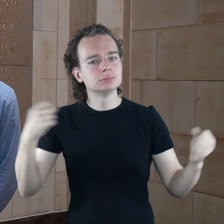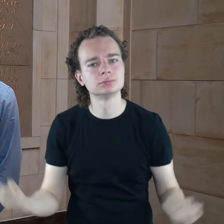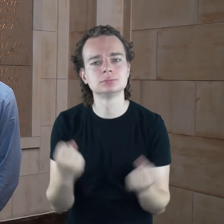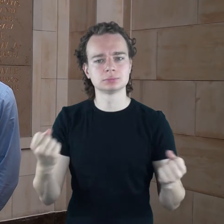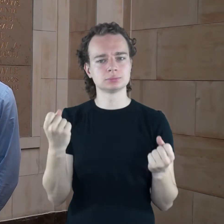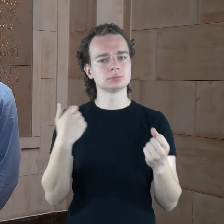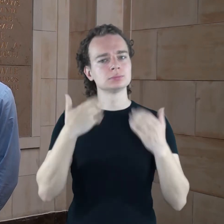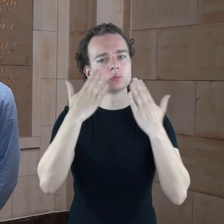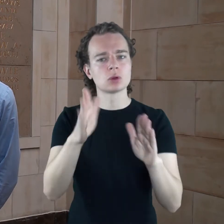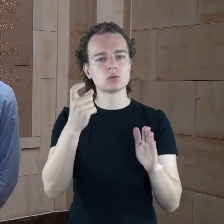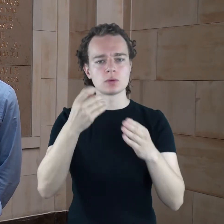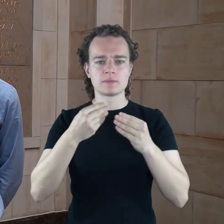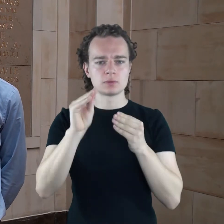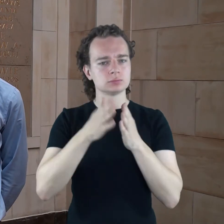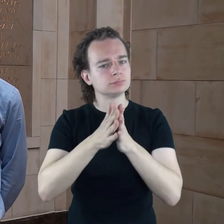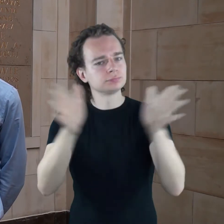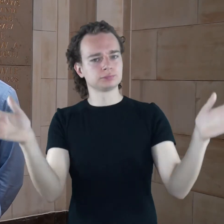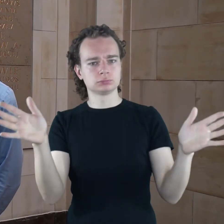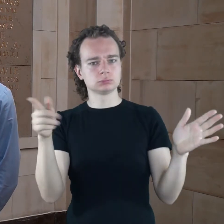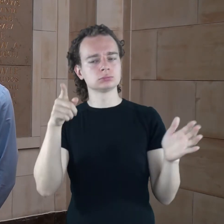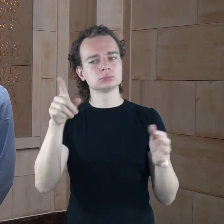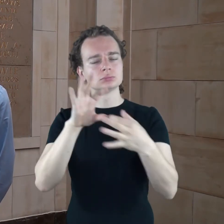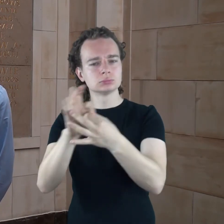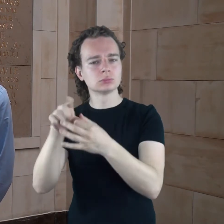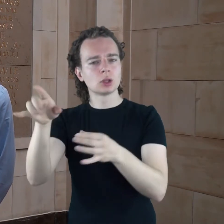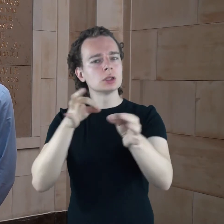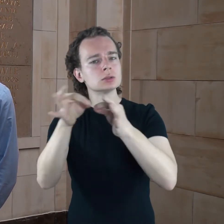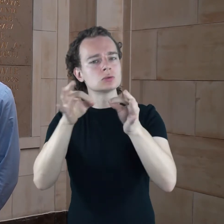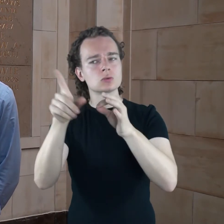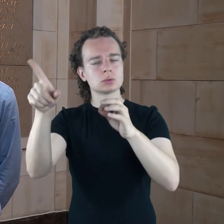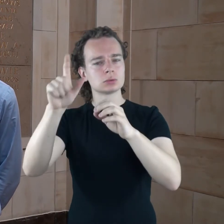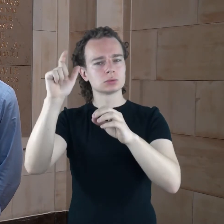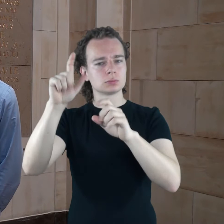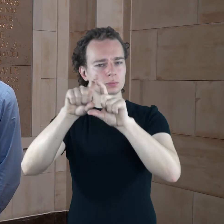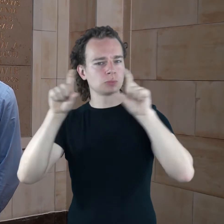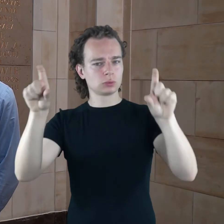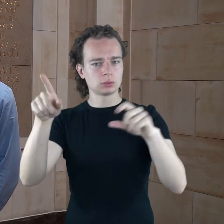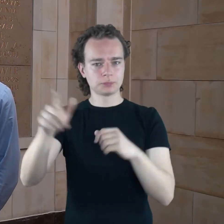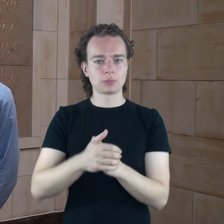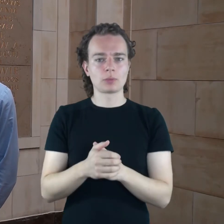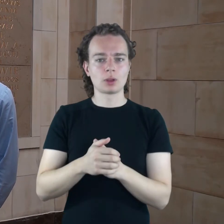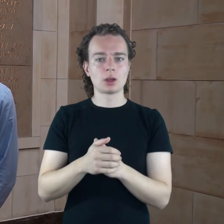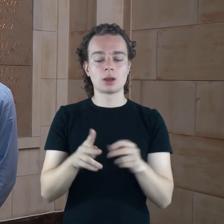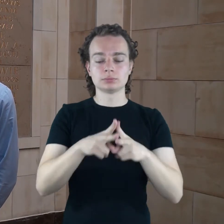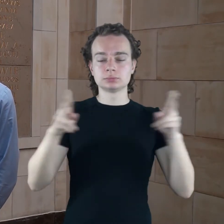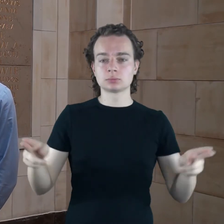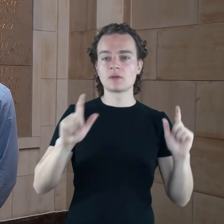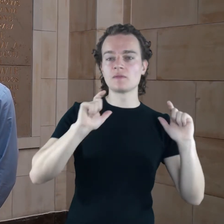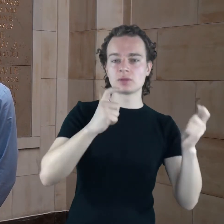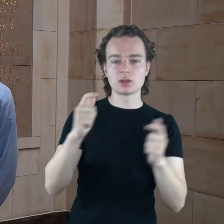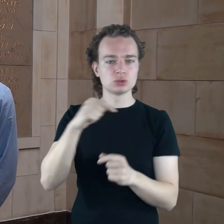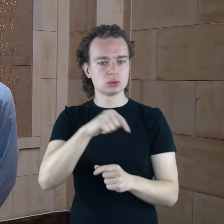opowiadamy nie tylko o samym gmachu, ale również zarysowujemy szerszy kontekst, między innymi innych